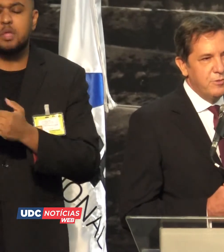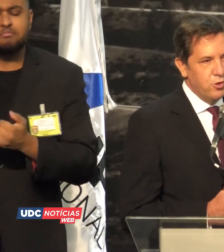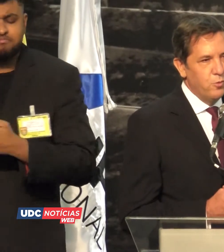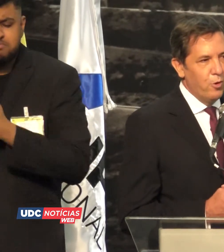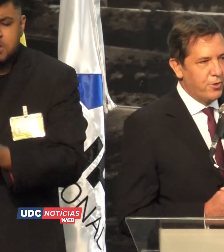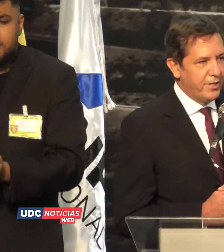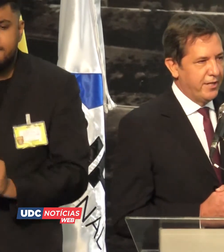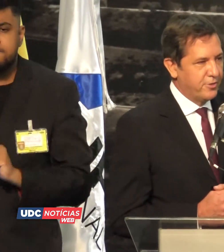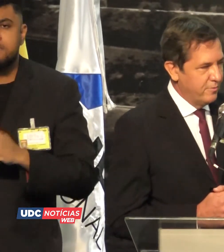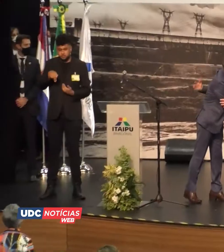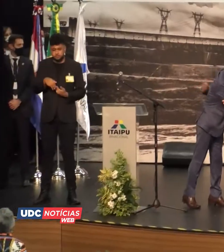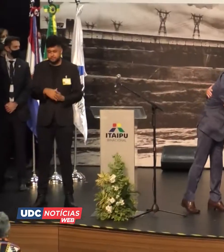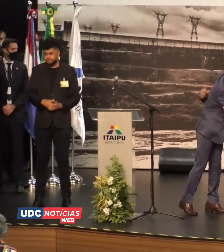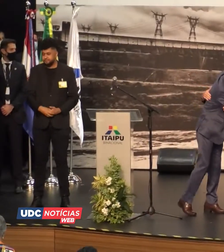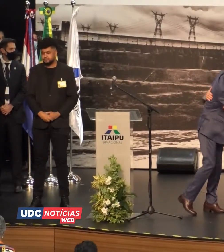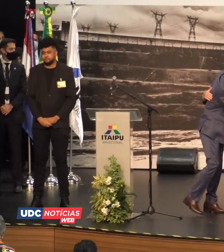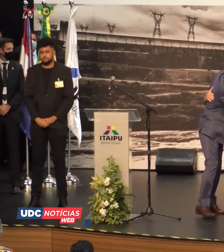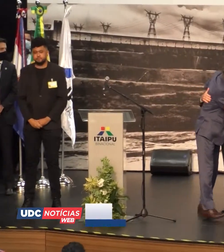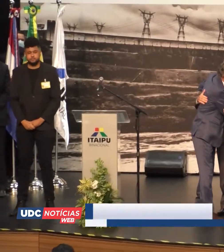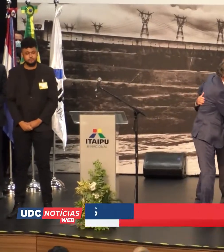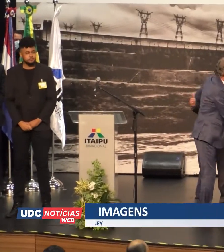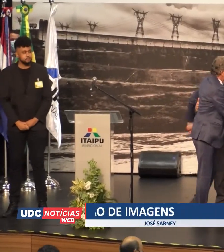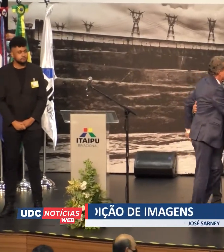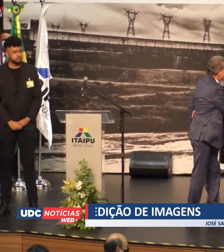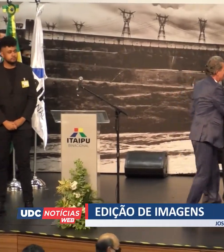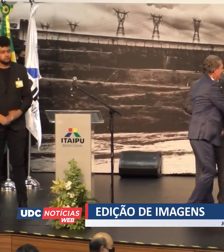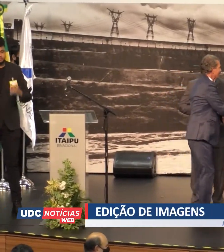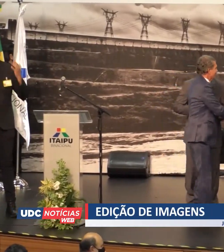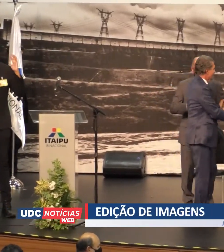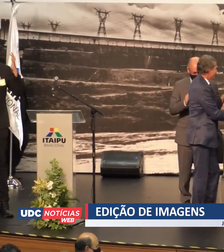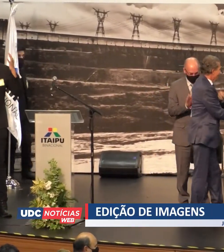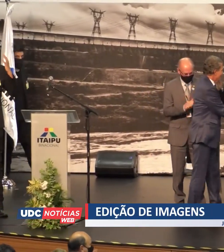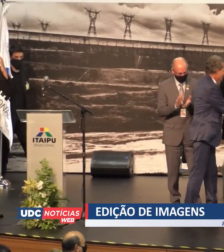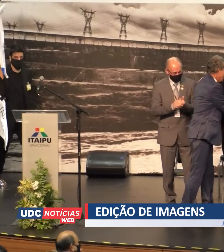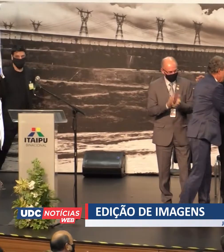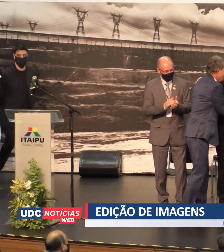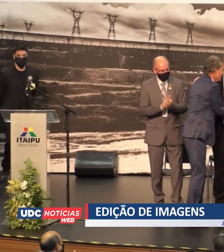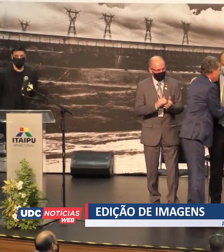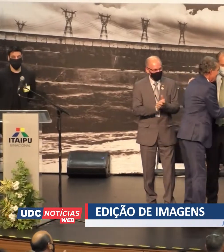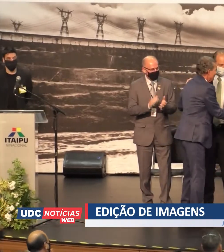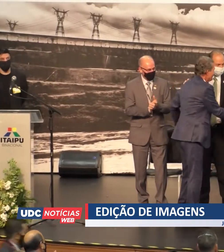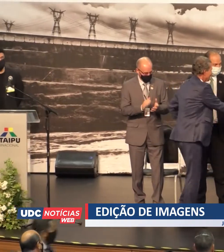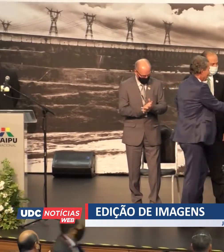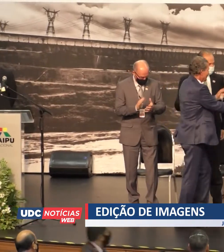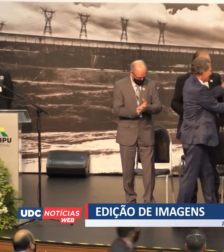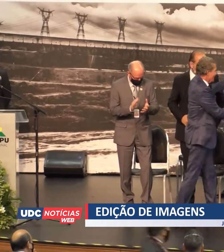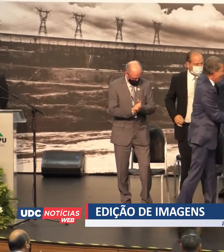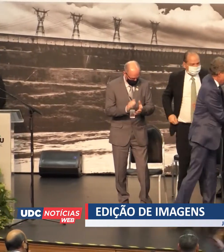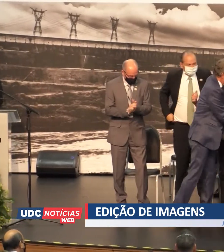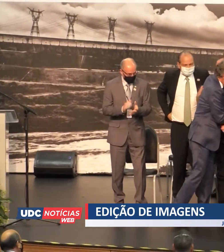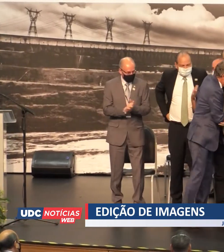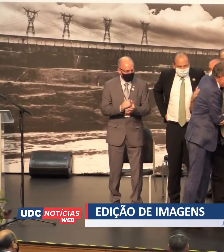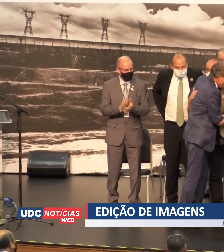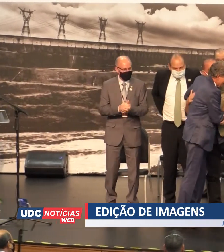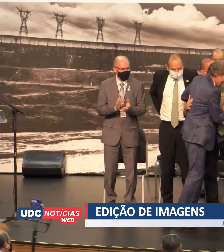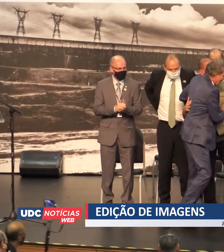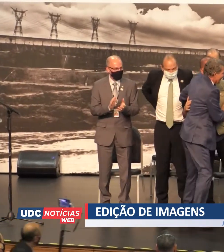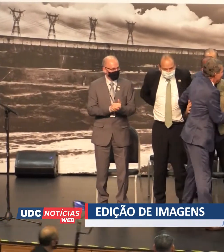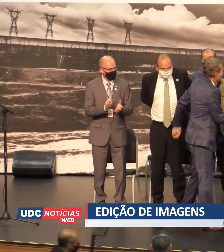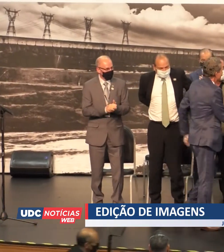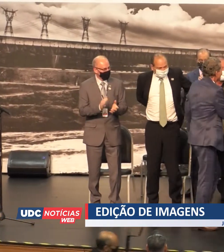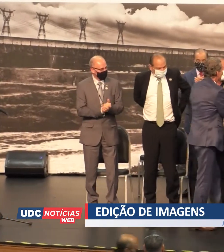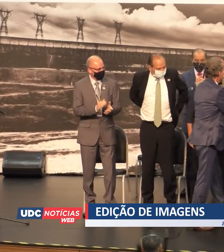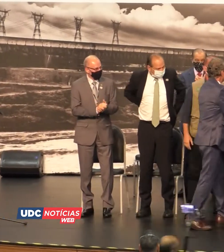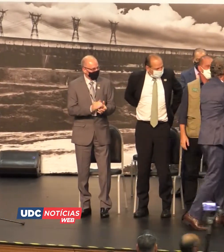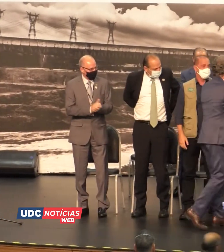passos firmes rumo ao progresso. O general Joaquim Silvio Luna, que vai assumir a presidência da Petrobras, estava à frente da diretoria-geral do lado